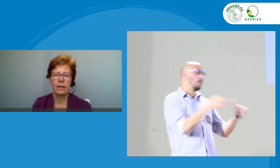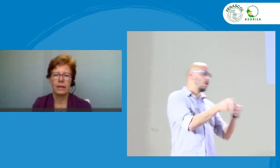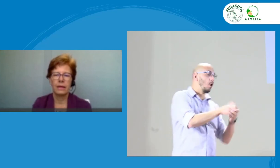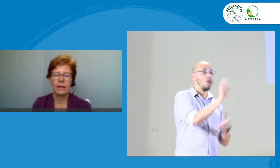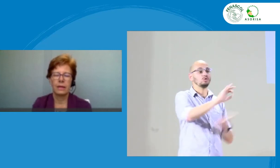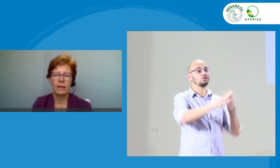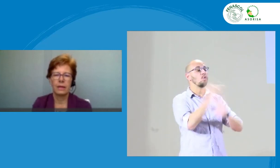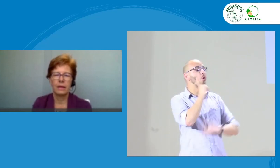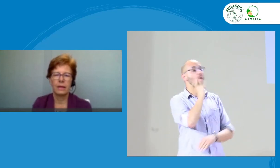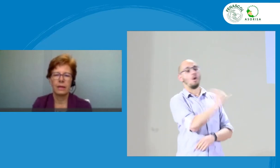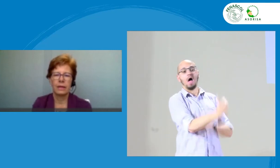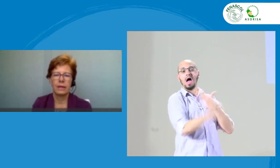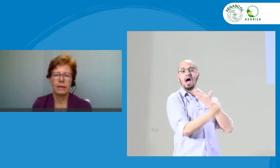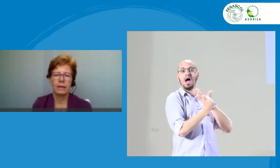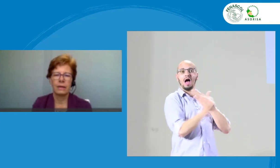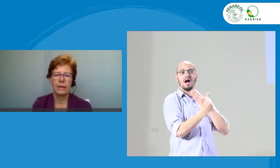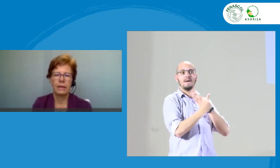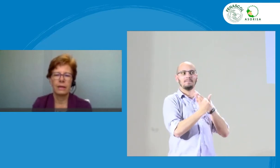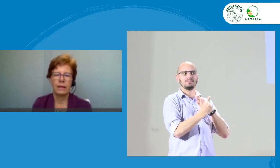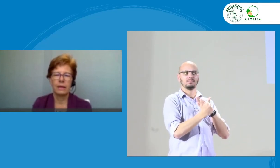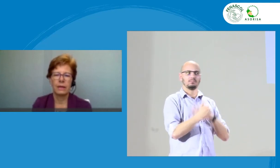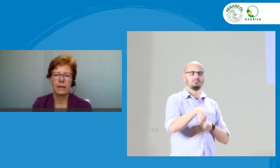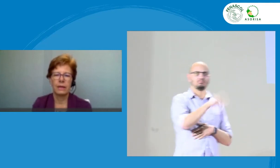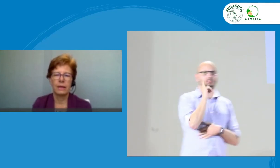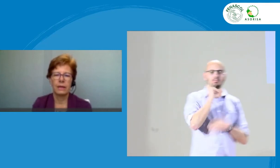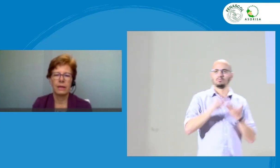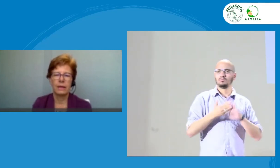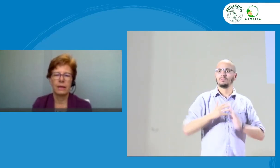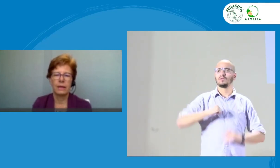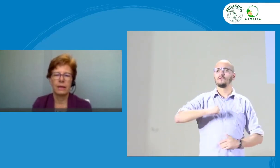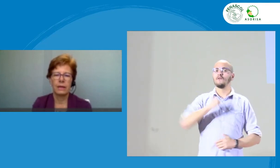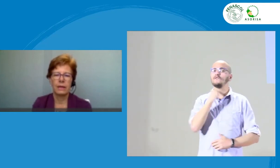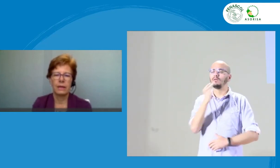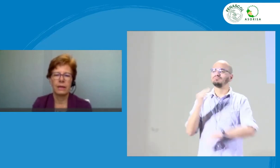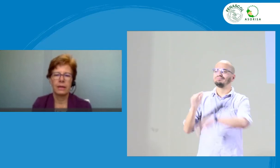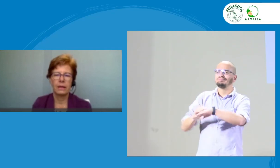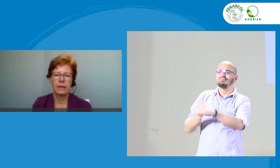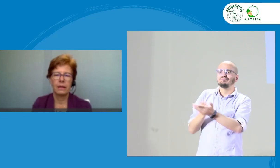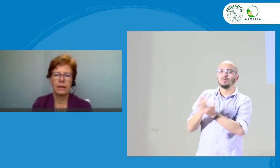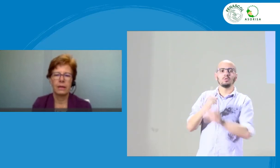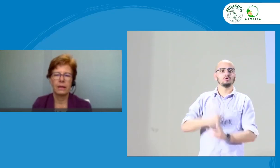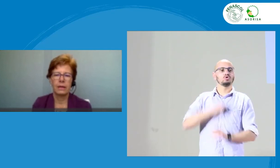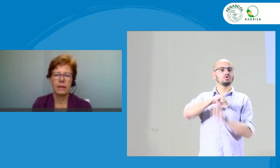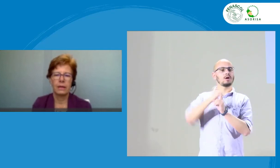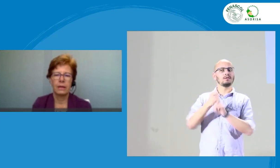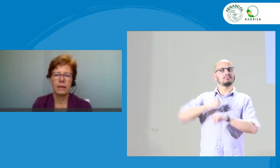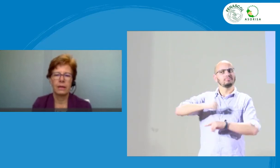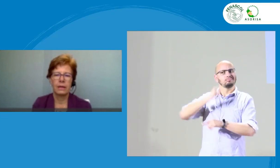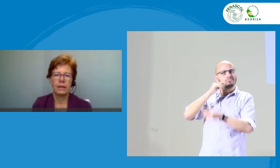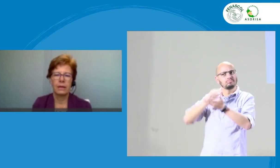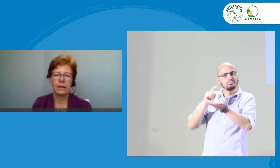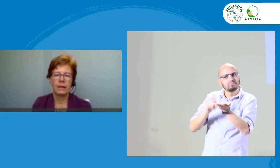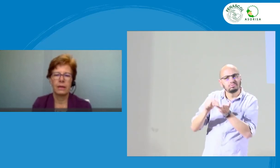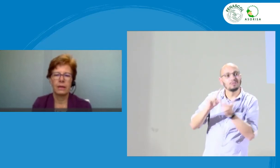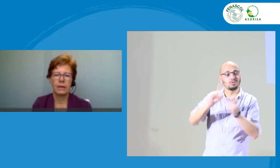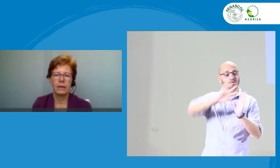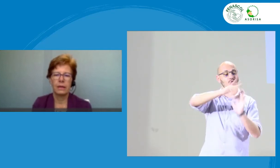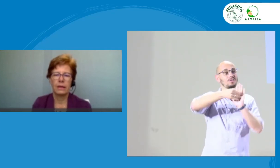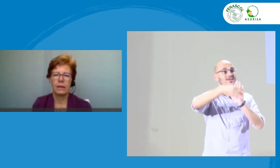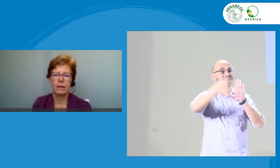recomendaciones, mire, por favor, es que necesitamos. Pero es que la comunidad son más hijosos, que son fastidiosos. No, no es que no se trata de eso, se trata